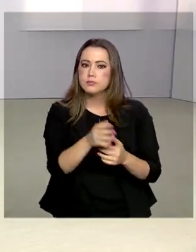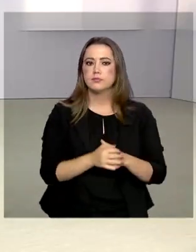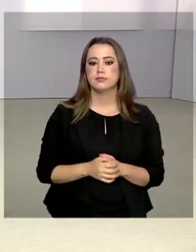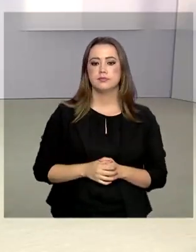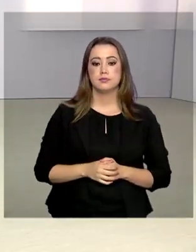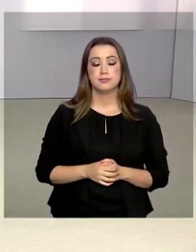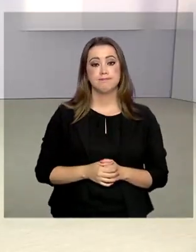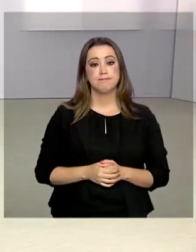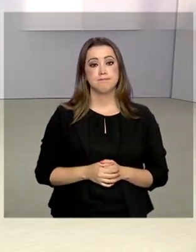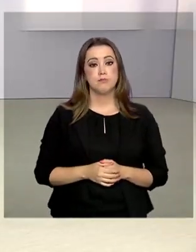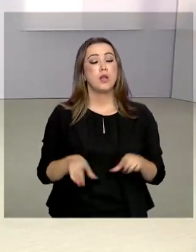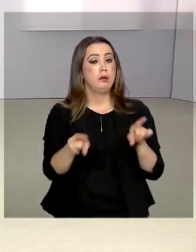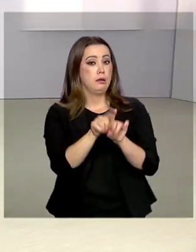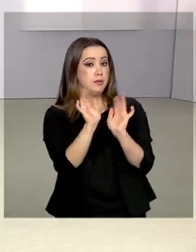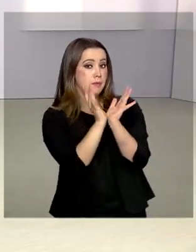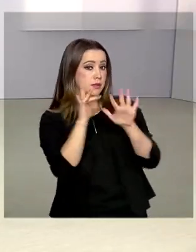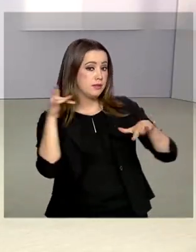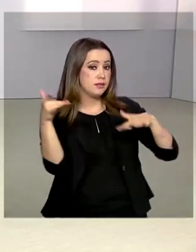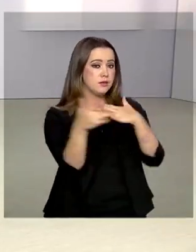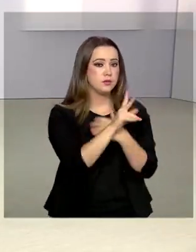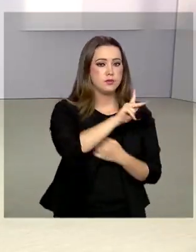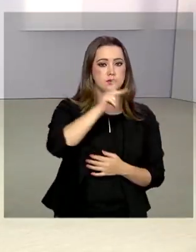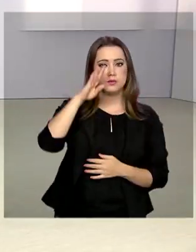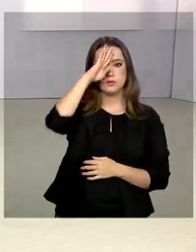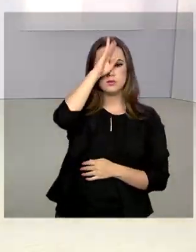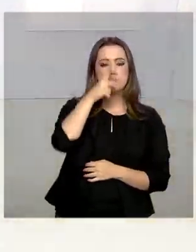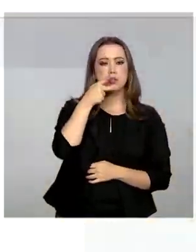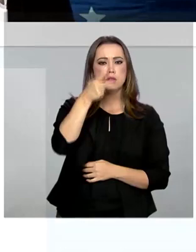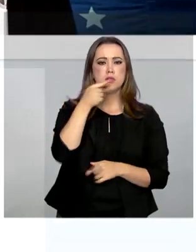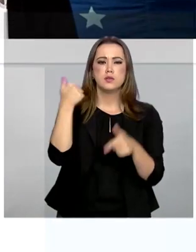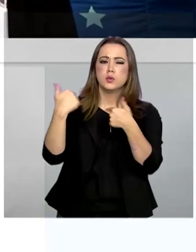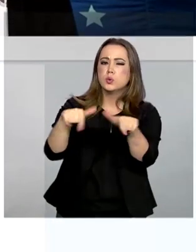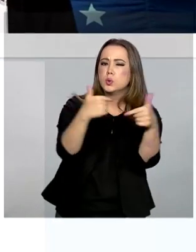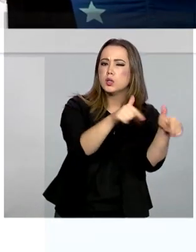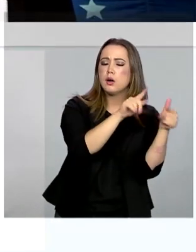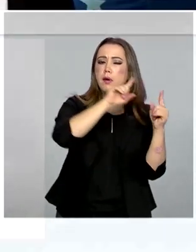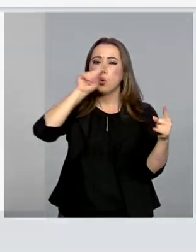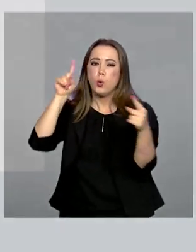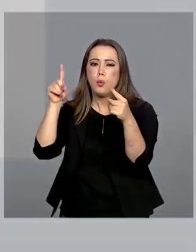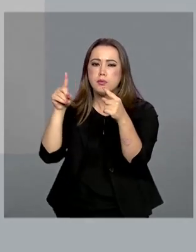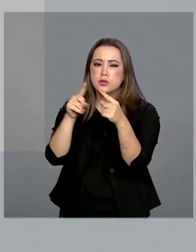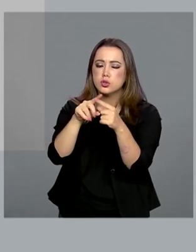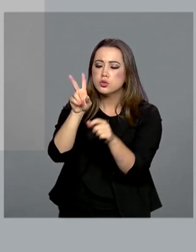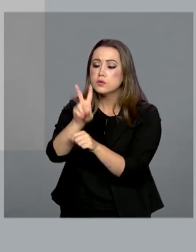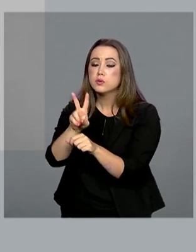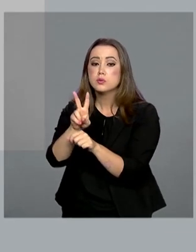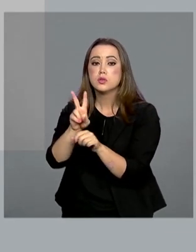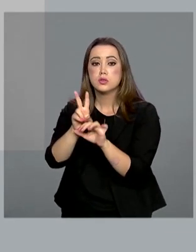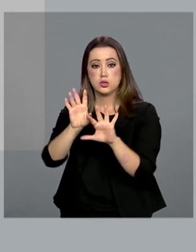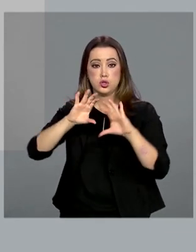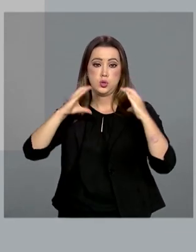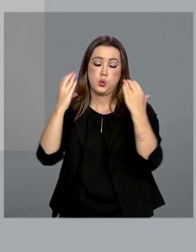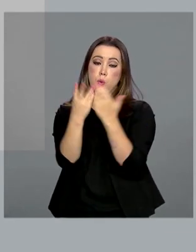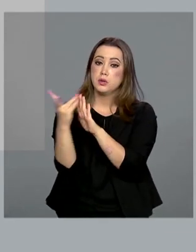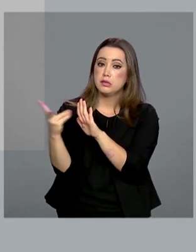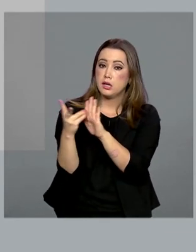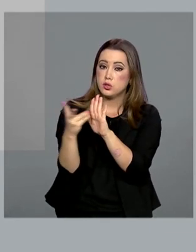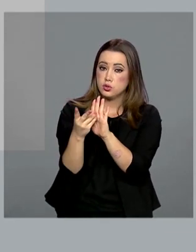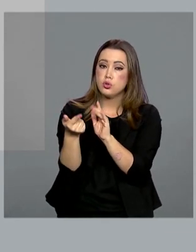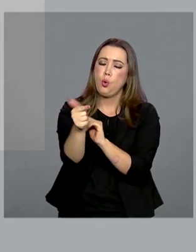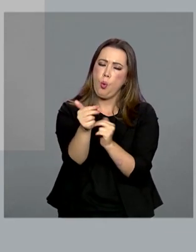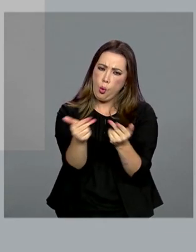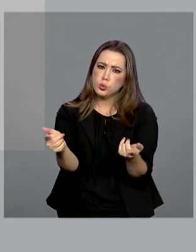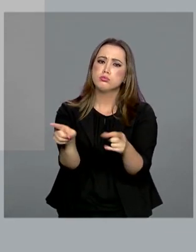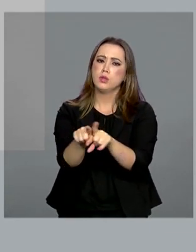E pelas redes sociais, o presidente Jair Bolsonaro falou das ações voltadas aos povos indígenas e tradicionais durante a pandemia.